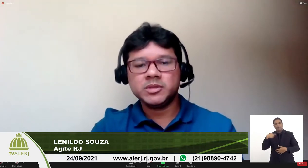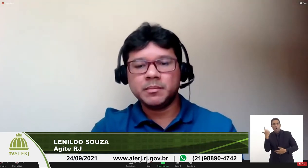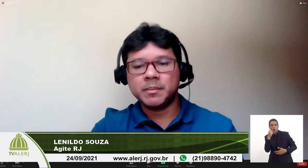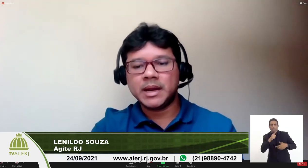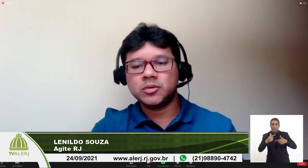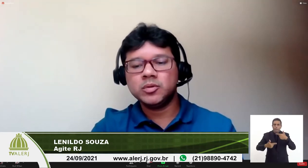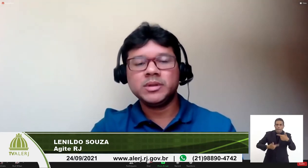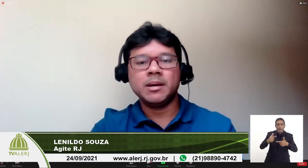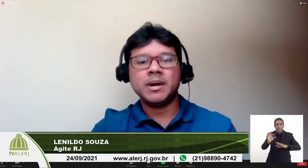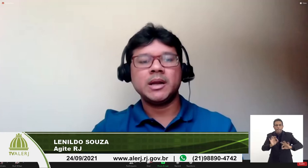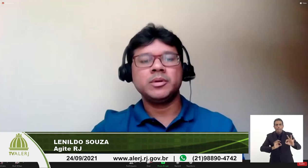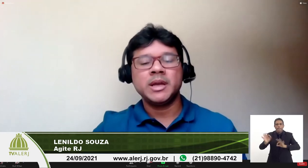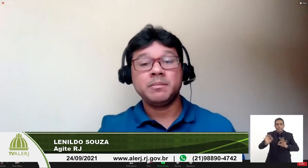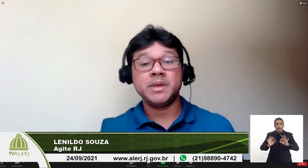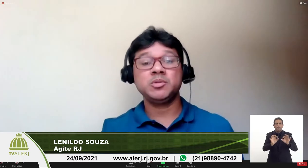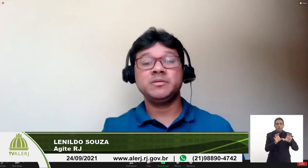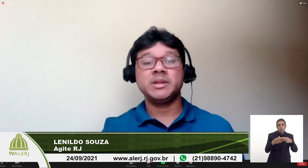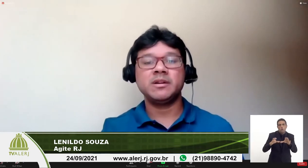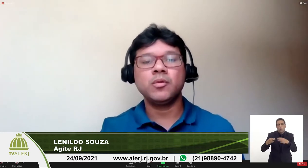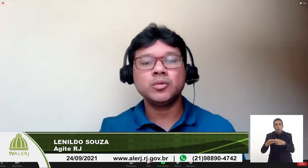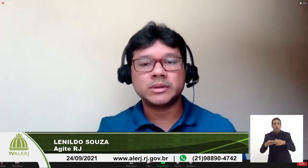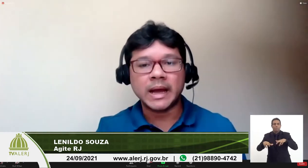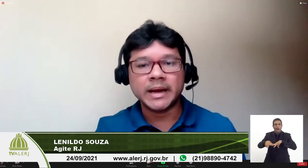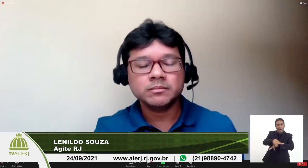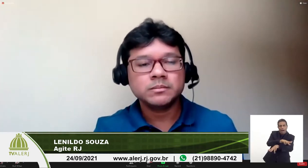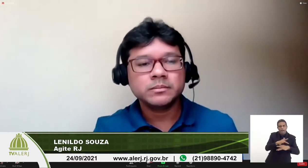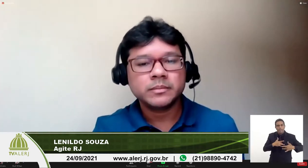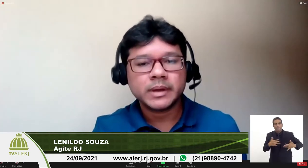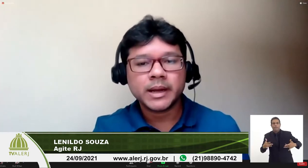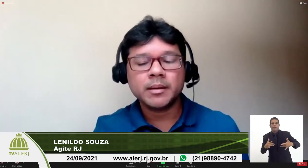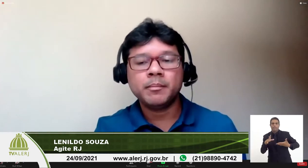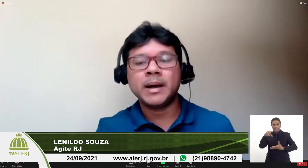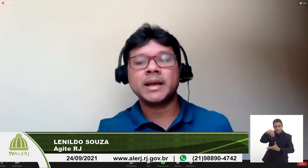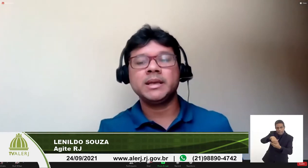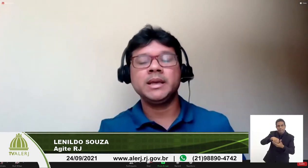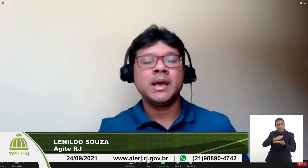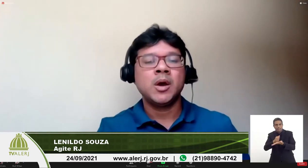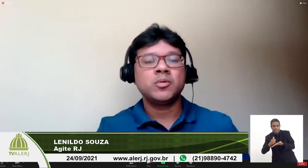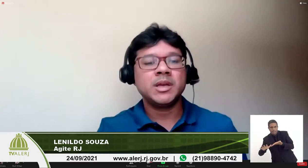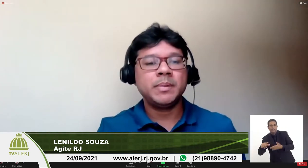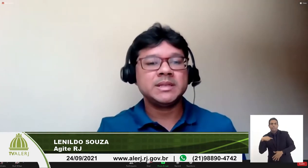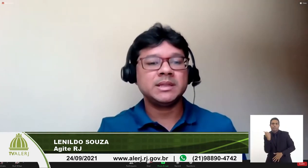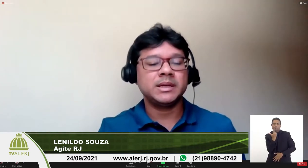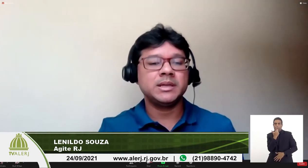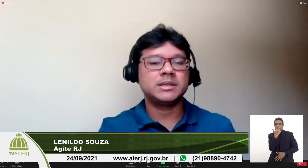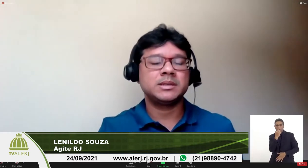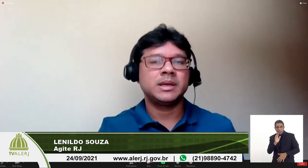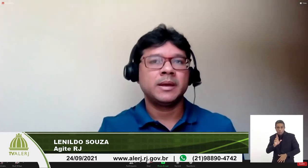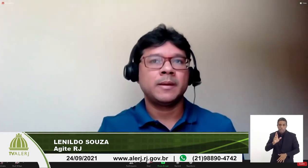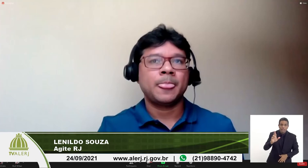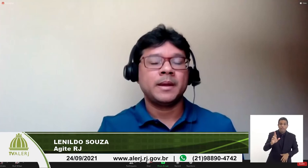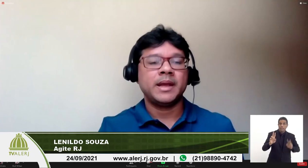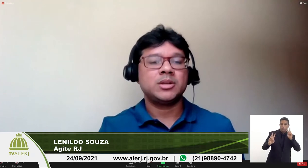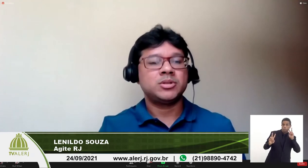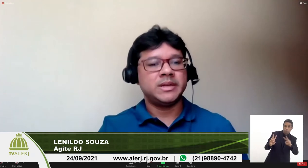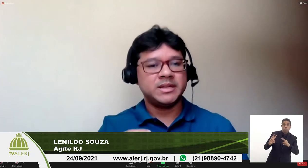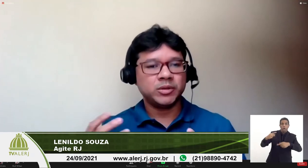conseguimos preparar todo um trabalho mesmo de maneira voluntária para que os representantes